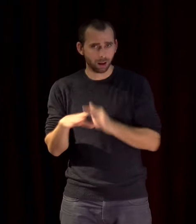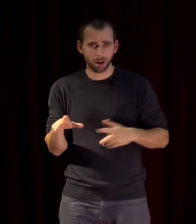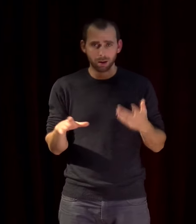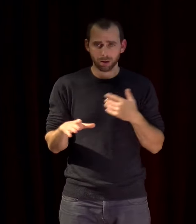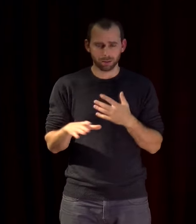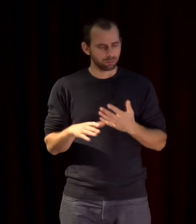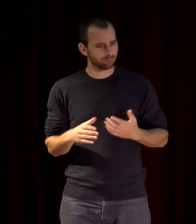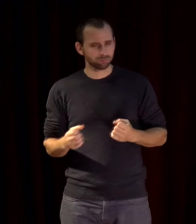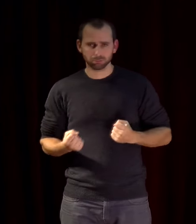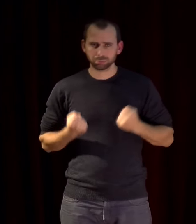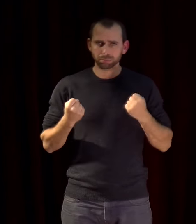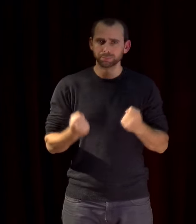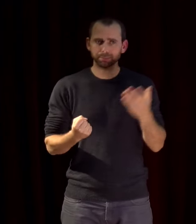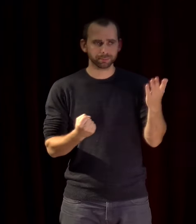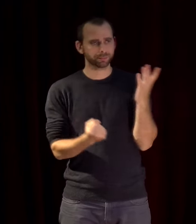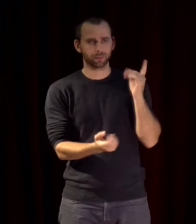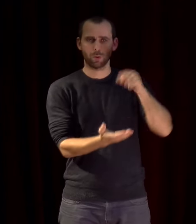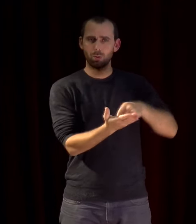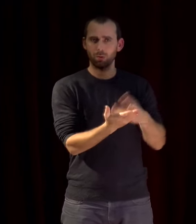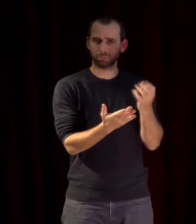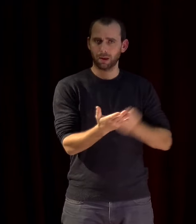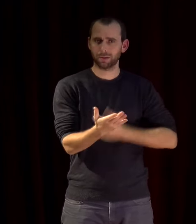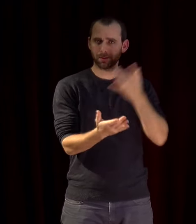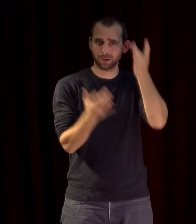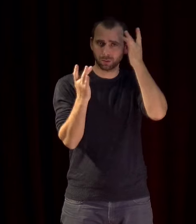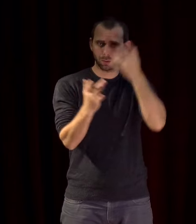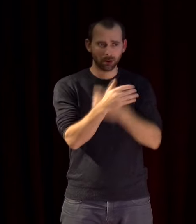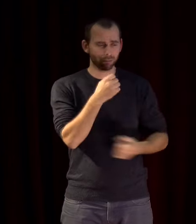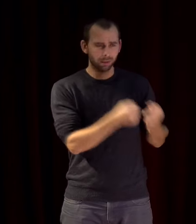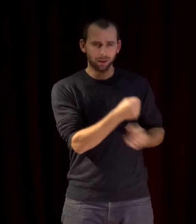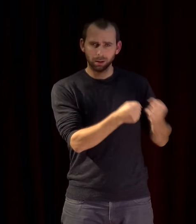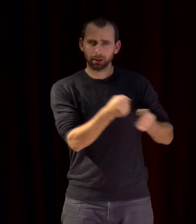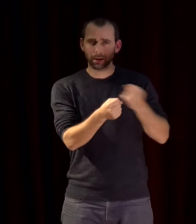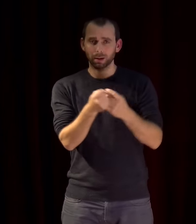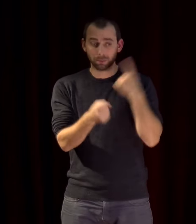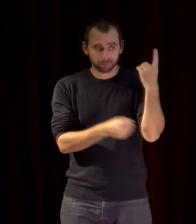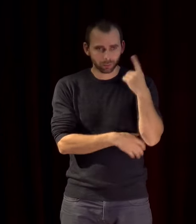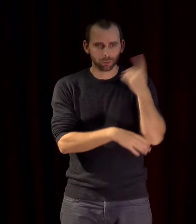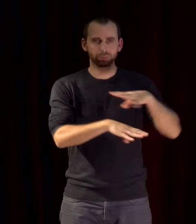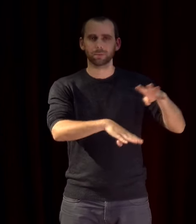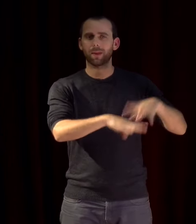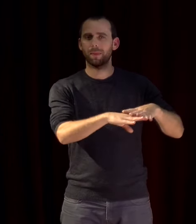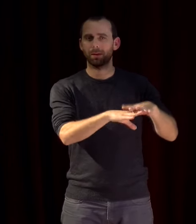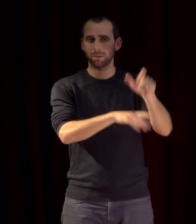sont nés qui favorisent les expériences artistiques en lien étroit avec les populations des quartiers